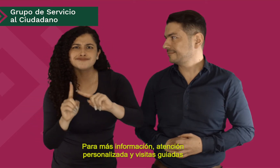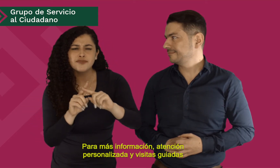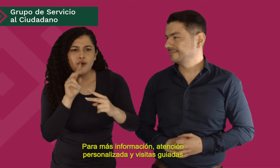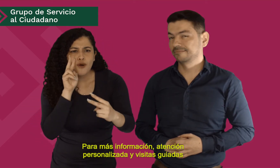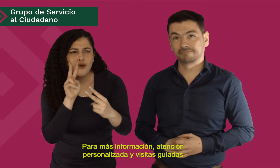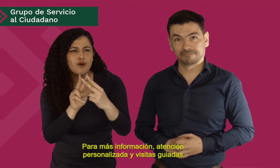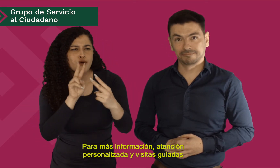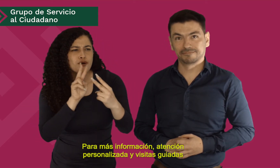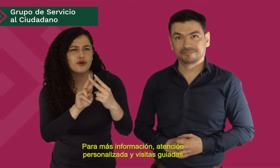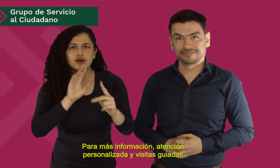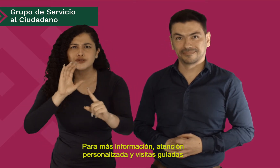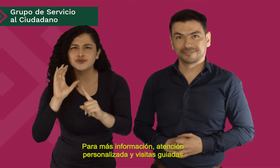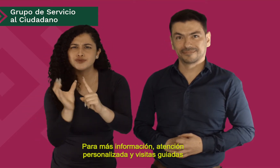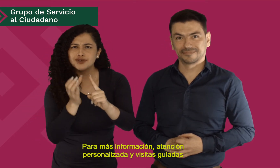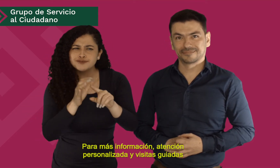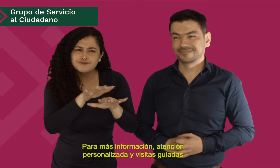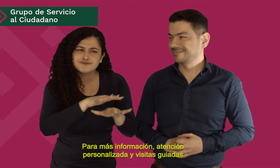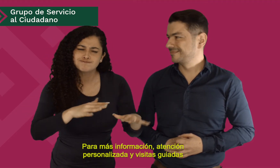Y visitas guiadas.